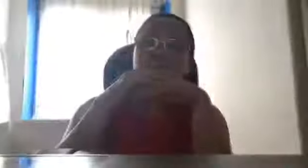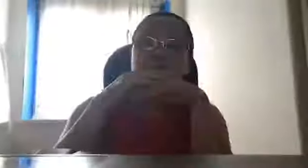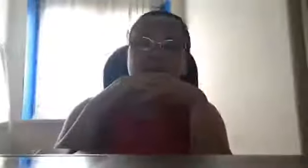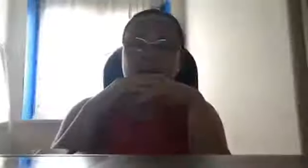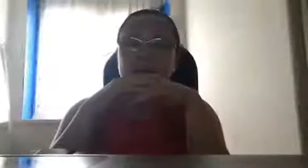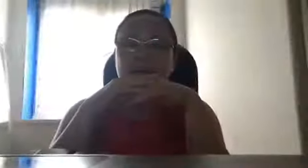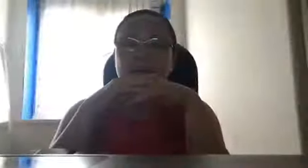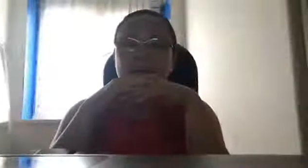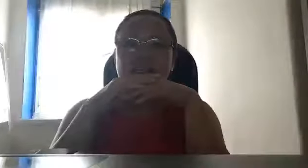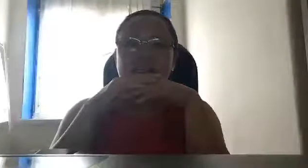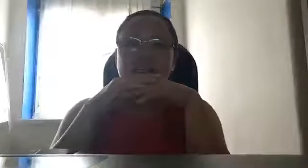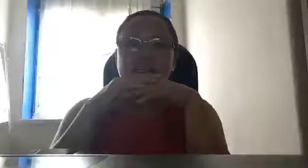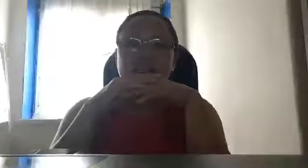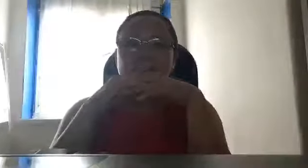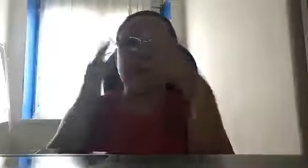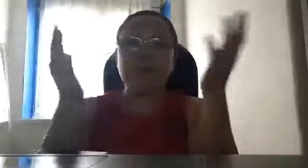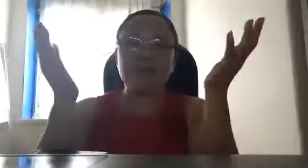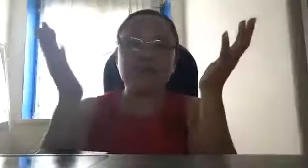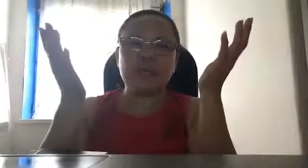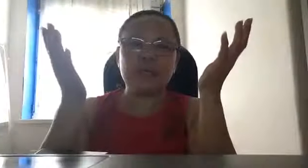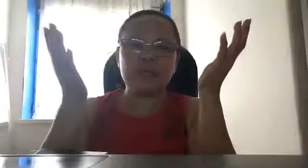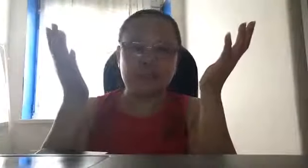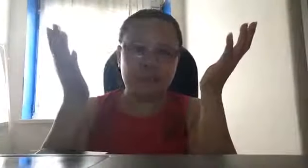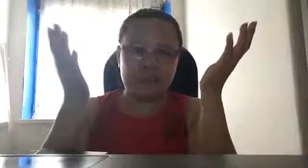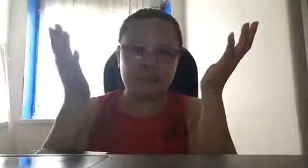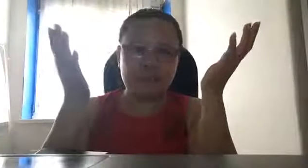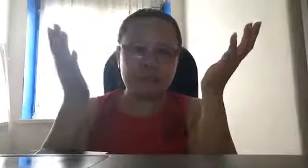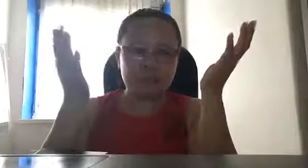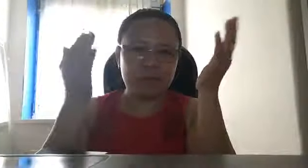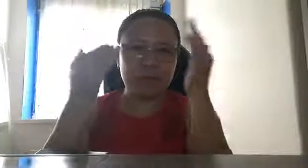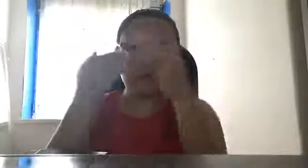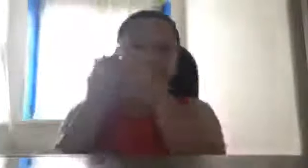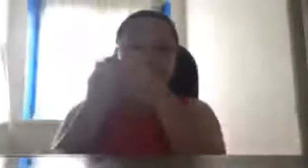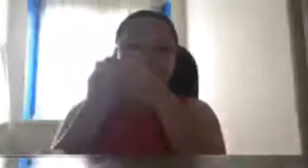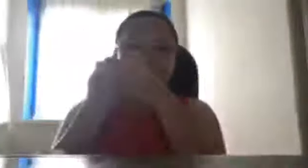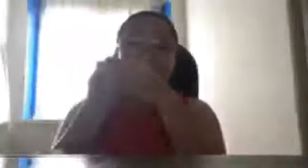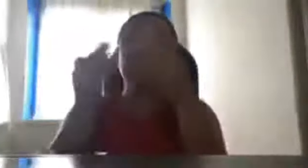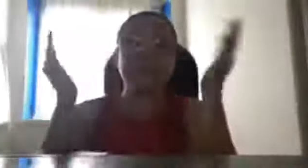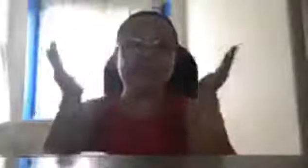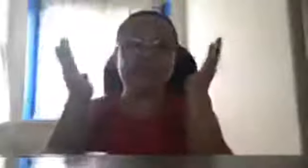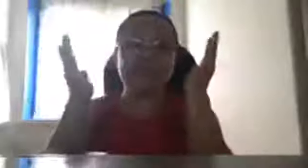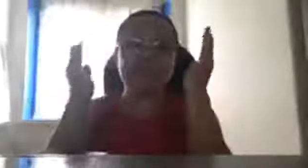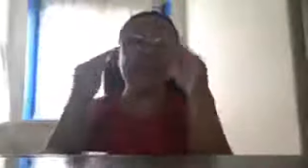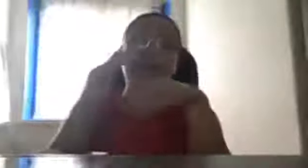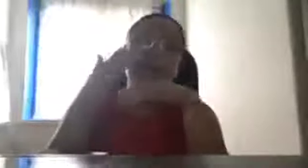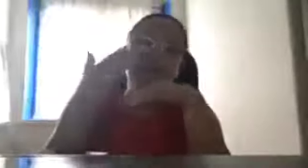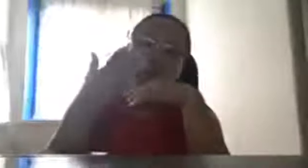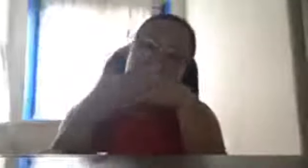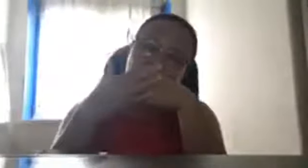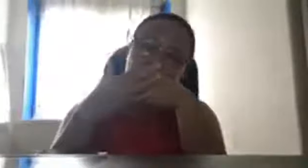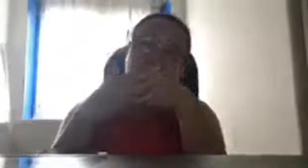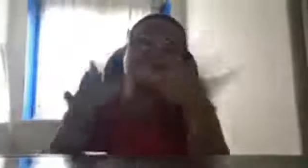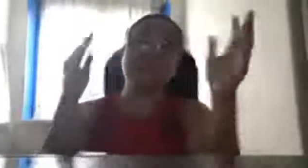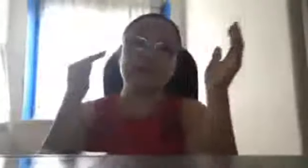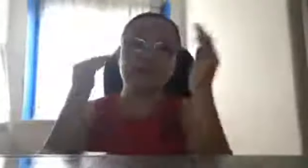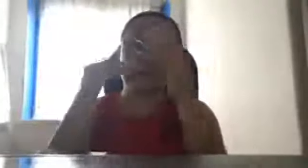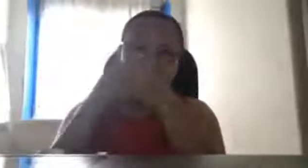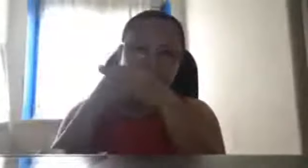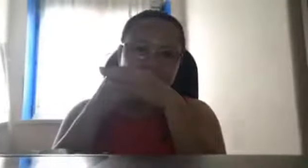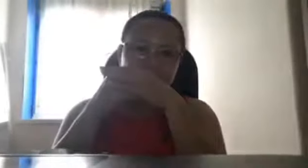pinaglalaban, dahil, paano nyo aayusin ang Pilipinas, kung, ganyan na, nandyan kayo sa kongreso, nandyan kayo sa senado,